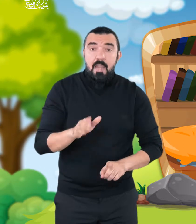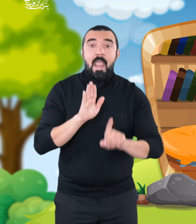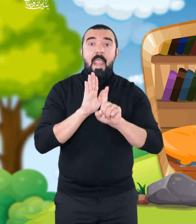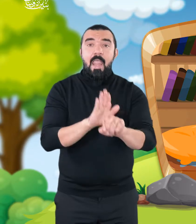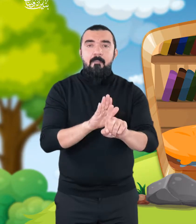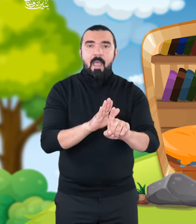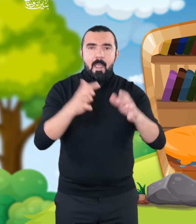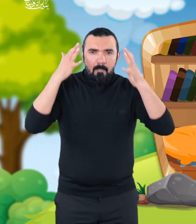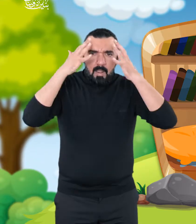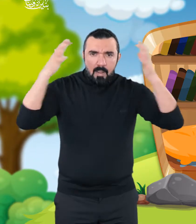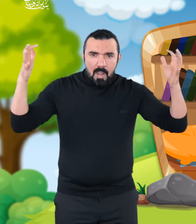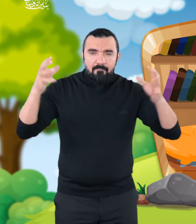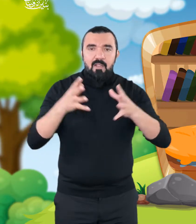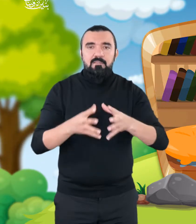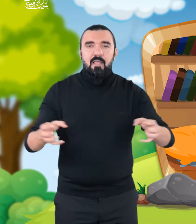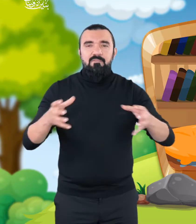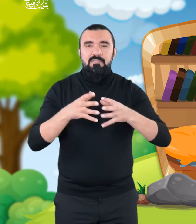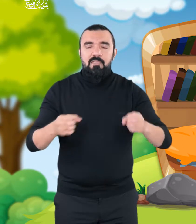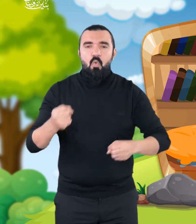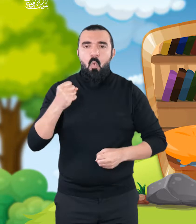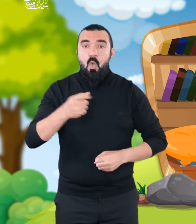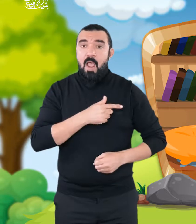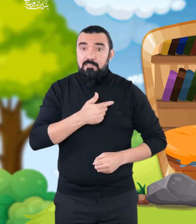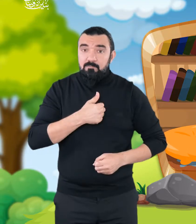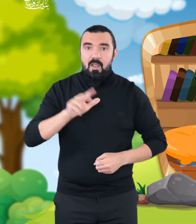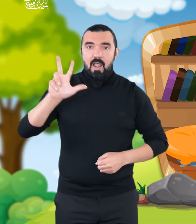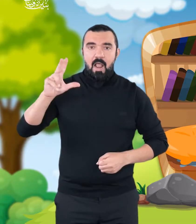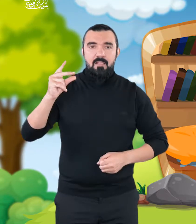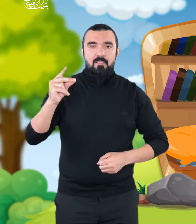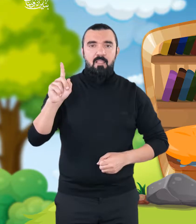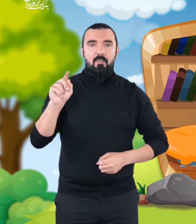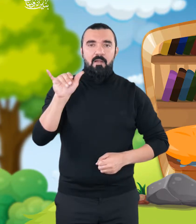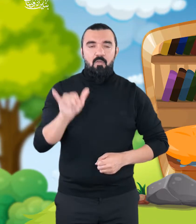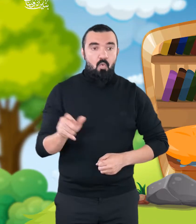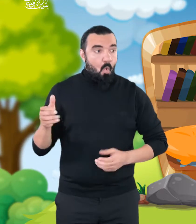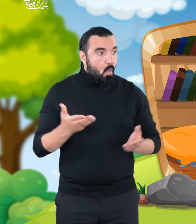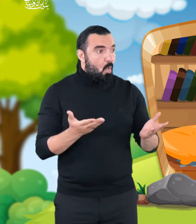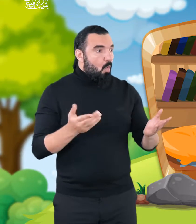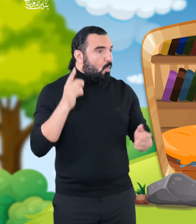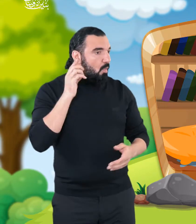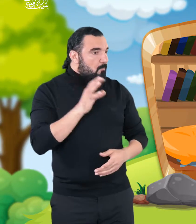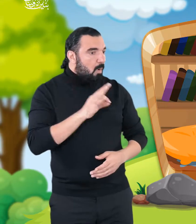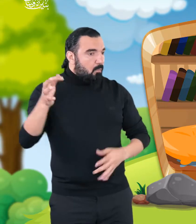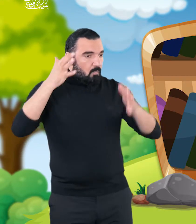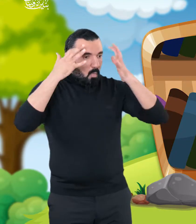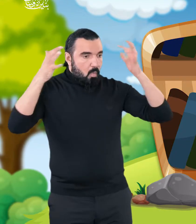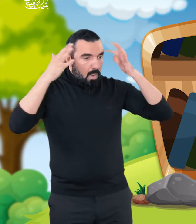تفسير القرآن الإمام التبري إنه من كبار علماء التفسير لقد